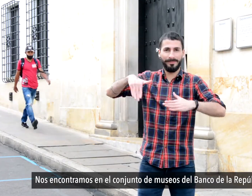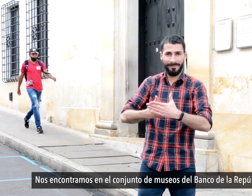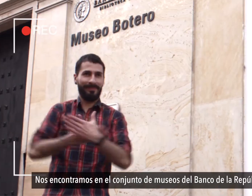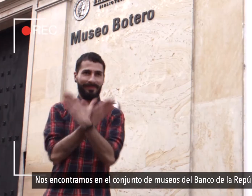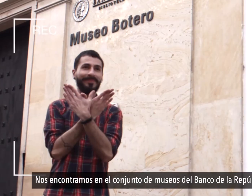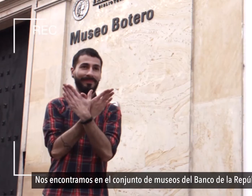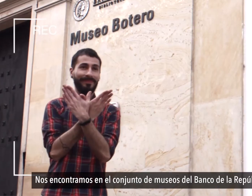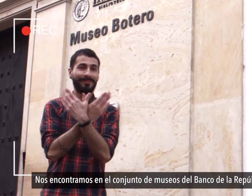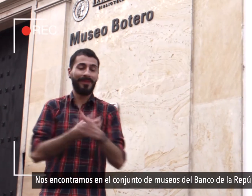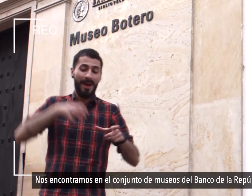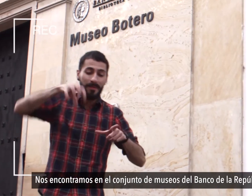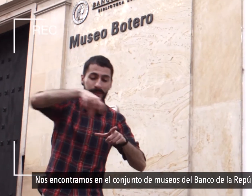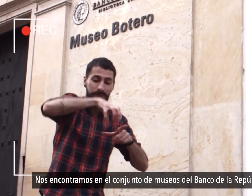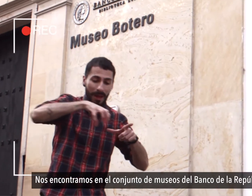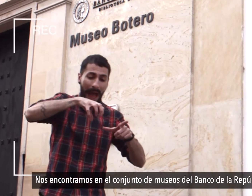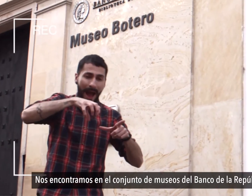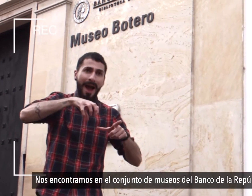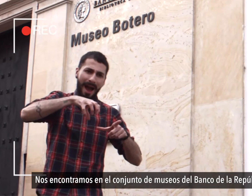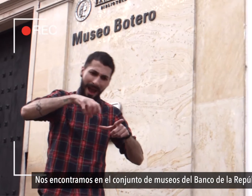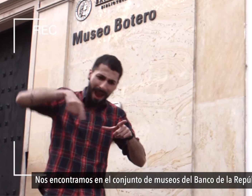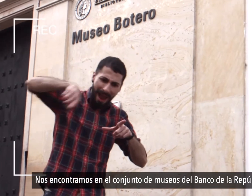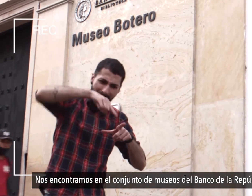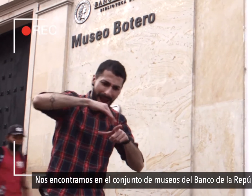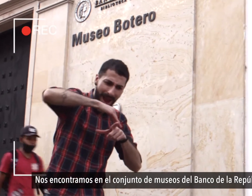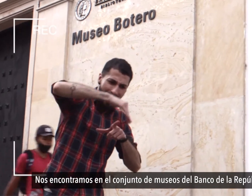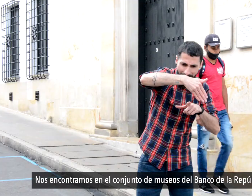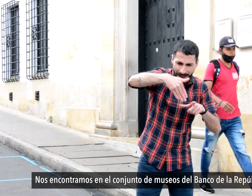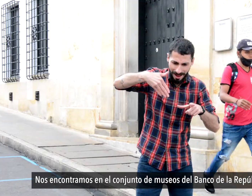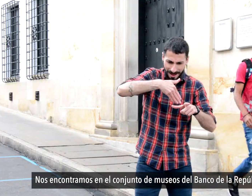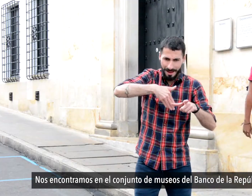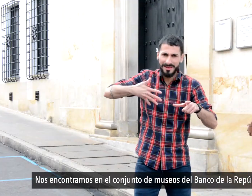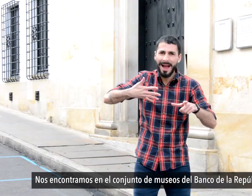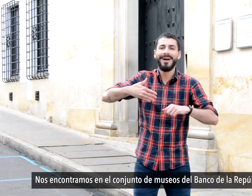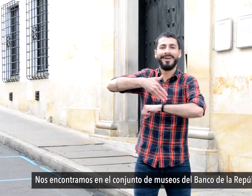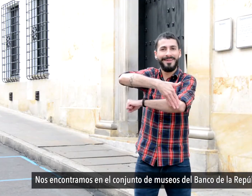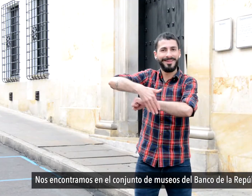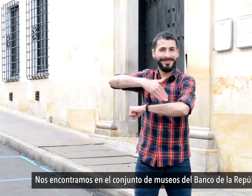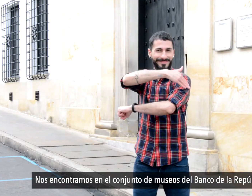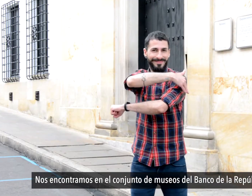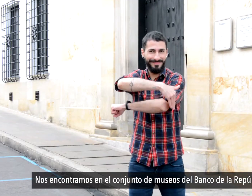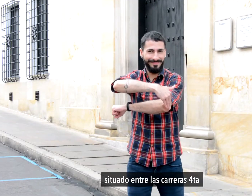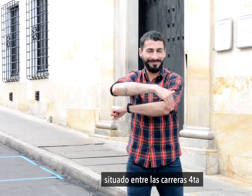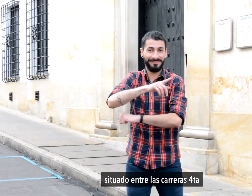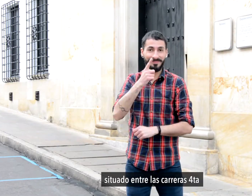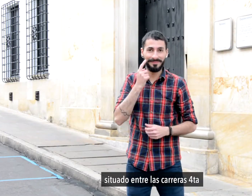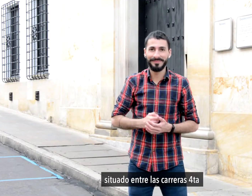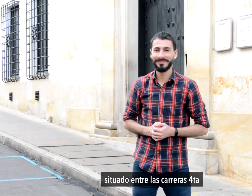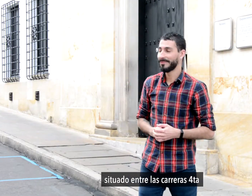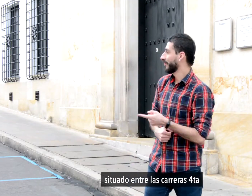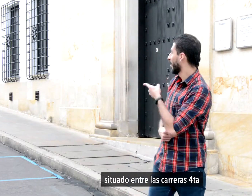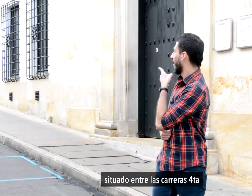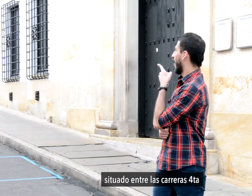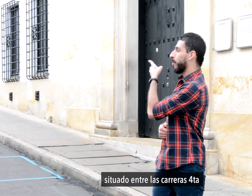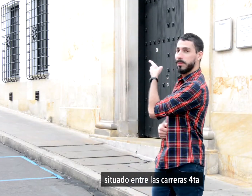situados entre la carrera 4ª